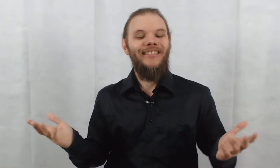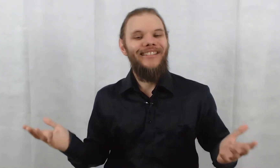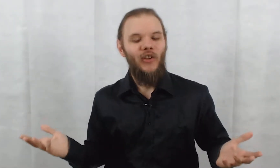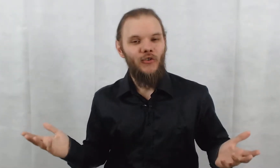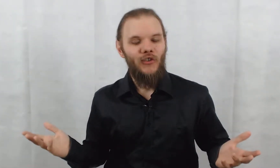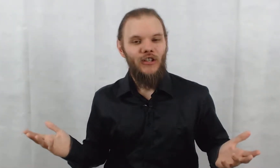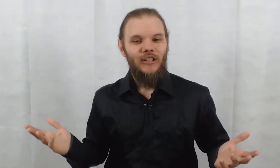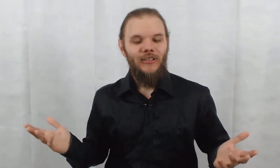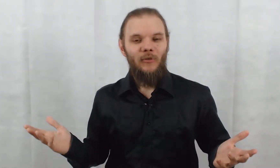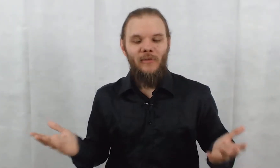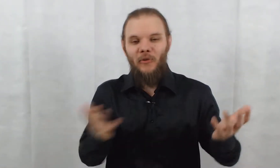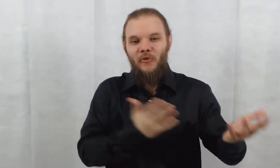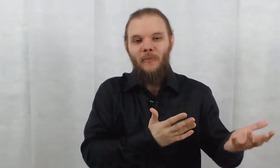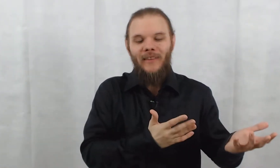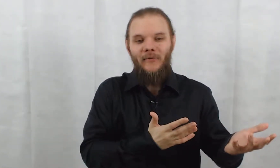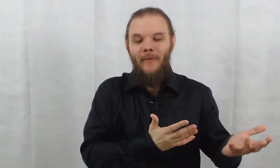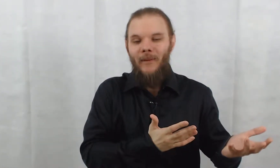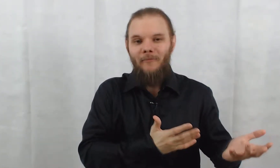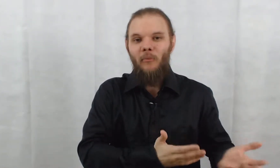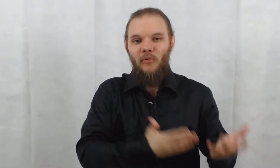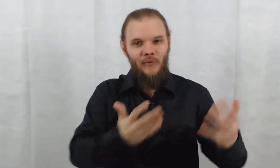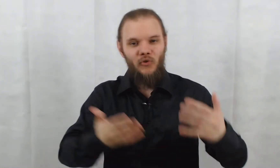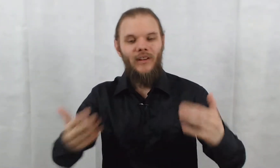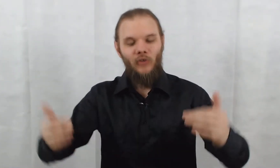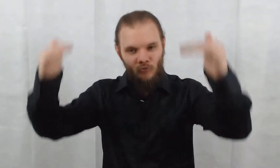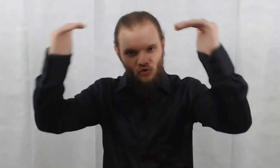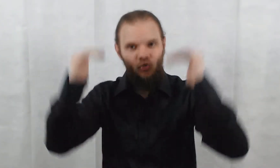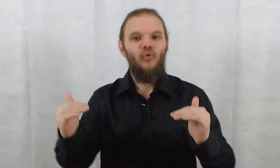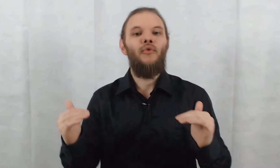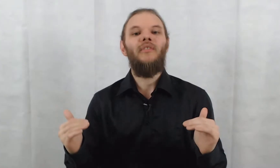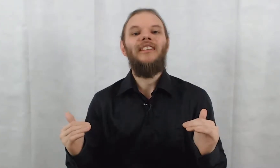décence. Non seulement, tu trompes ta femme. Mais en plus, il faut que tu la trompes juste sous son nez.